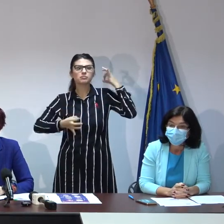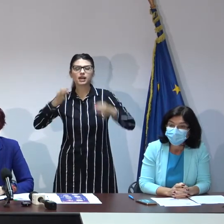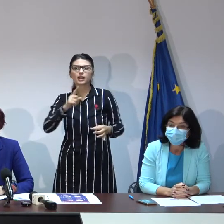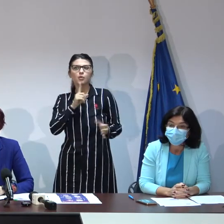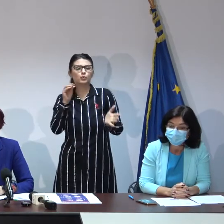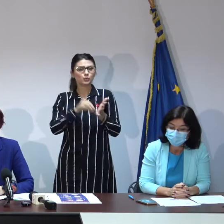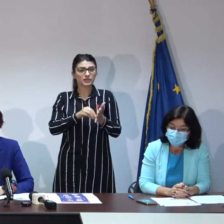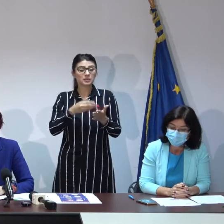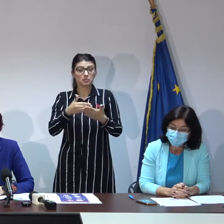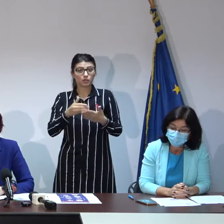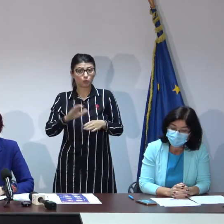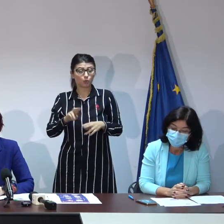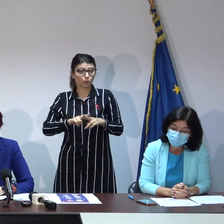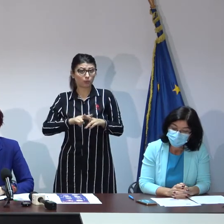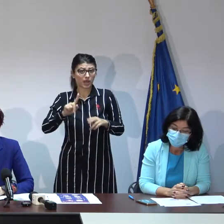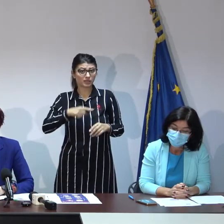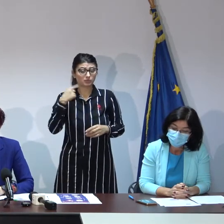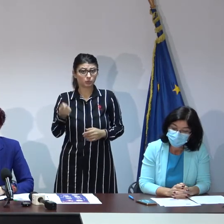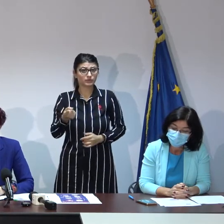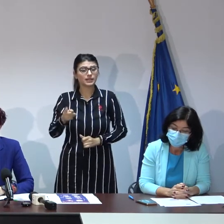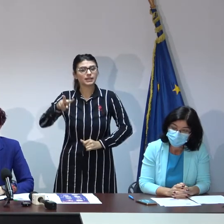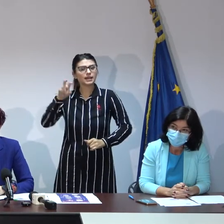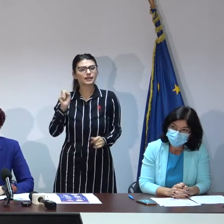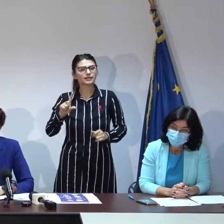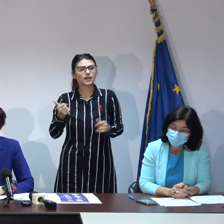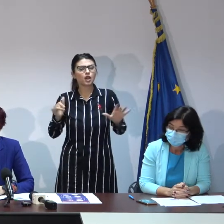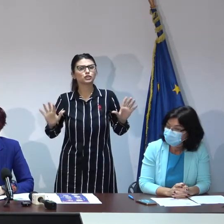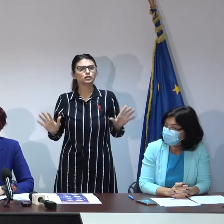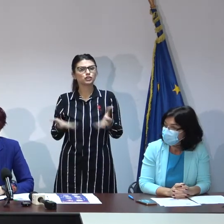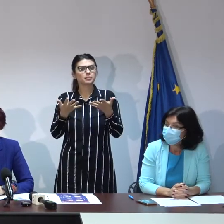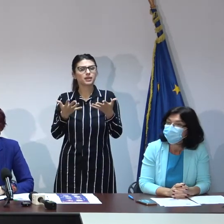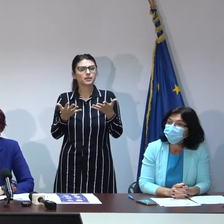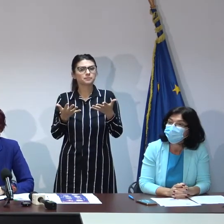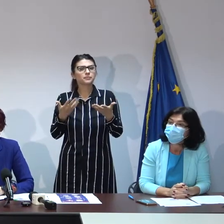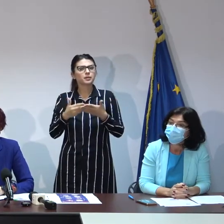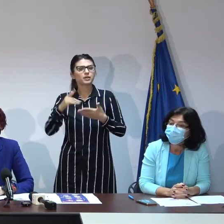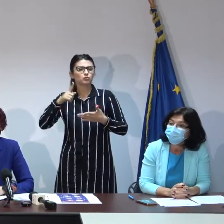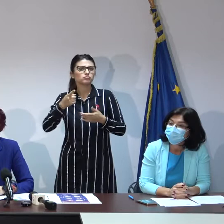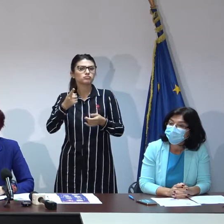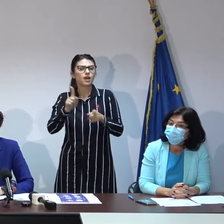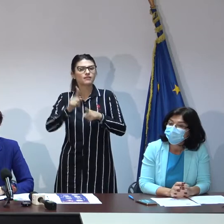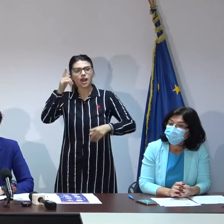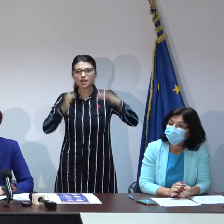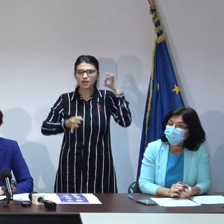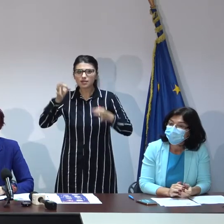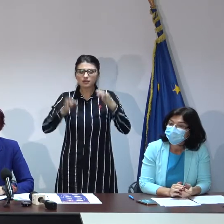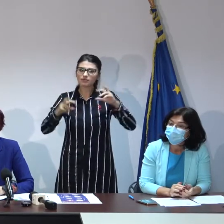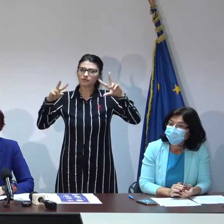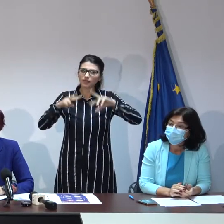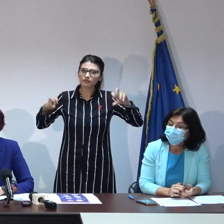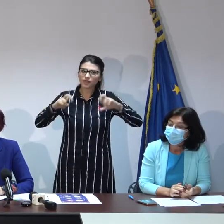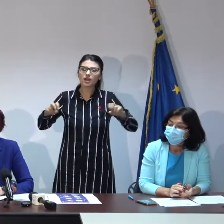că, așa cum am intuit, înainte de a începe efectiv analiza, verificarea și